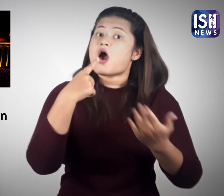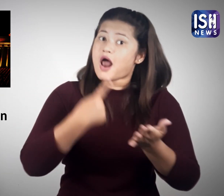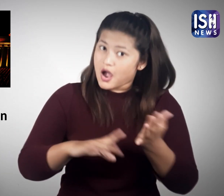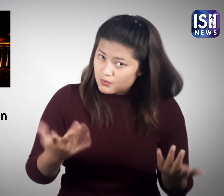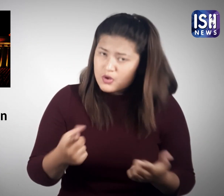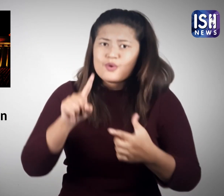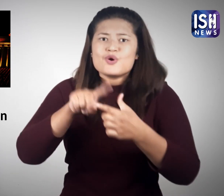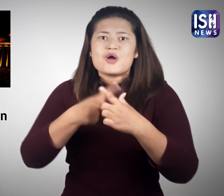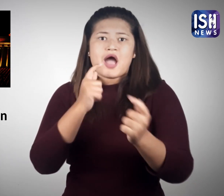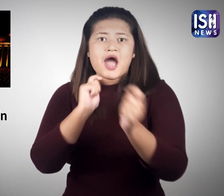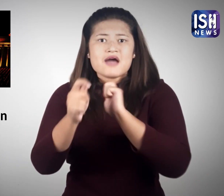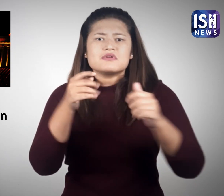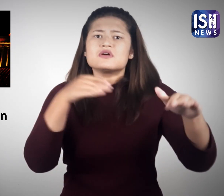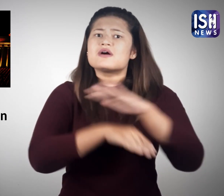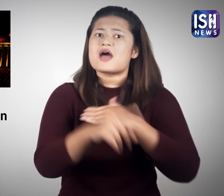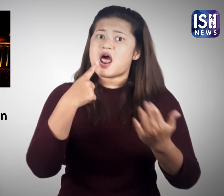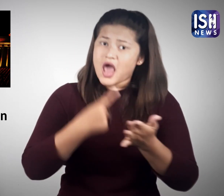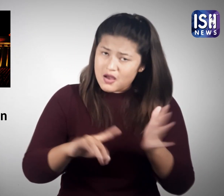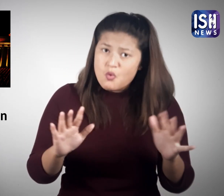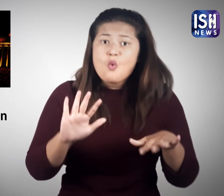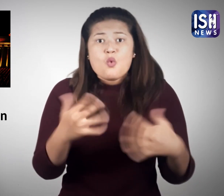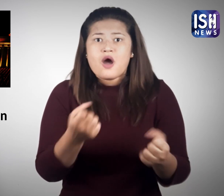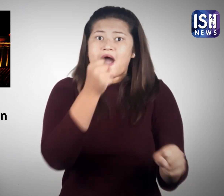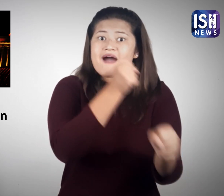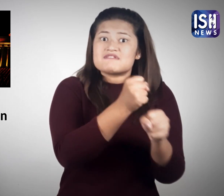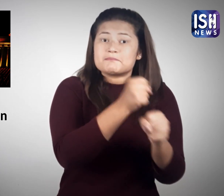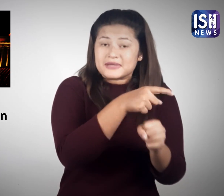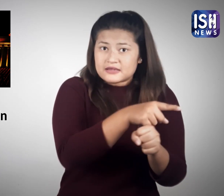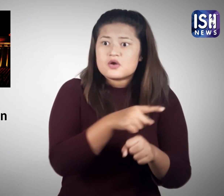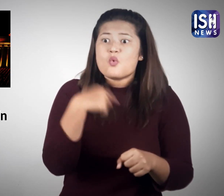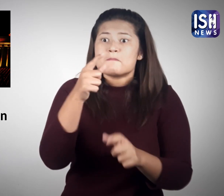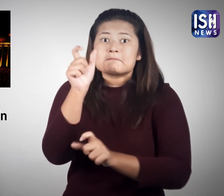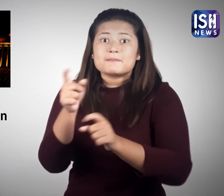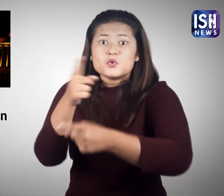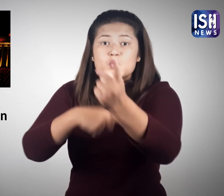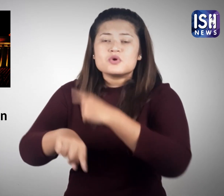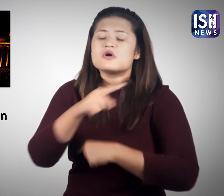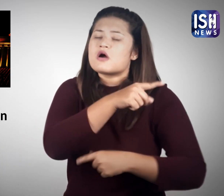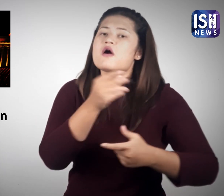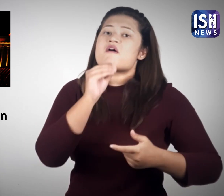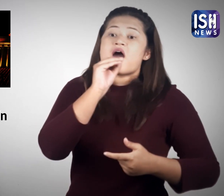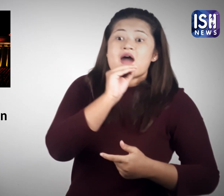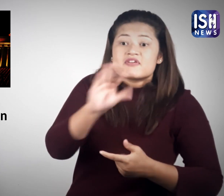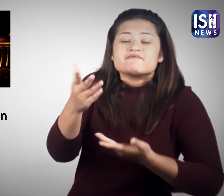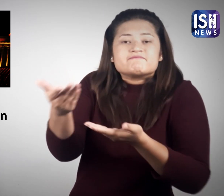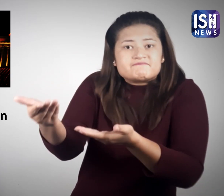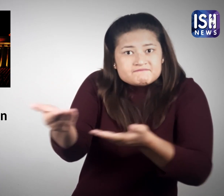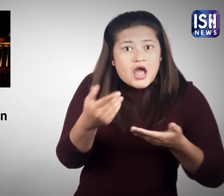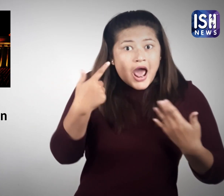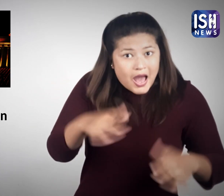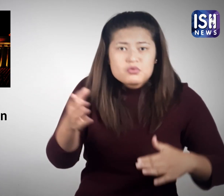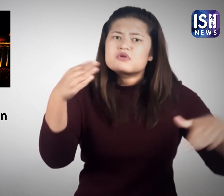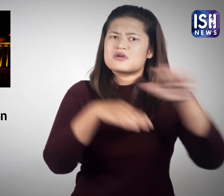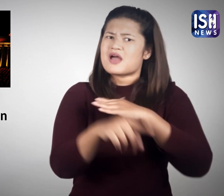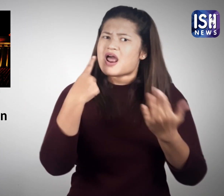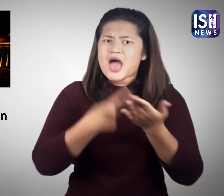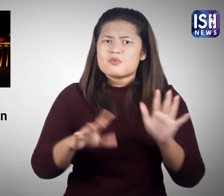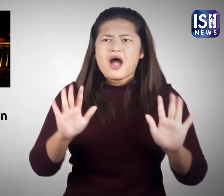और राजनेताओ, पत्रकारो या सरकार द्वारा आमंत्रित लोगों को छोड़ कर किसी को भी अंदर प्रवेश करने की अनुमती नहीं